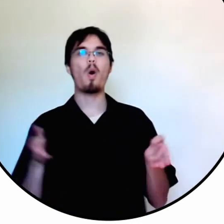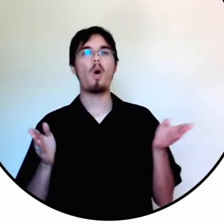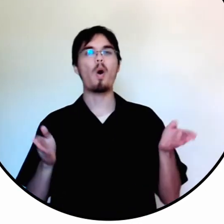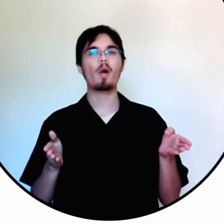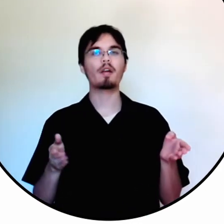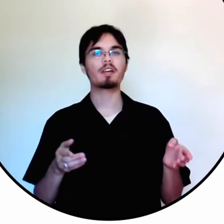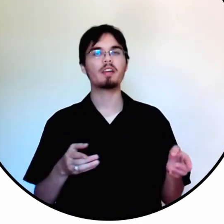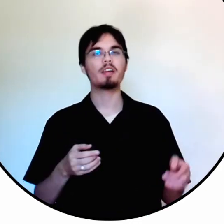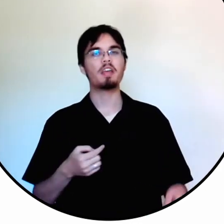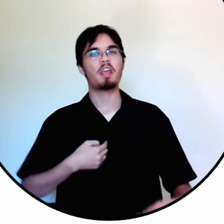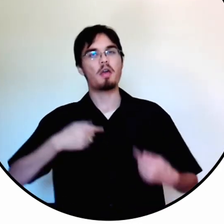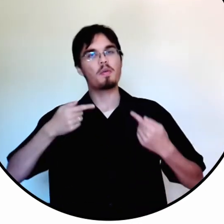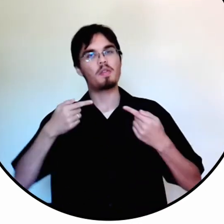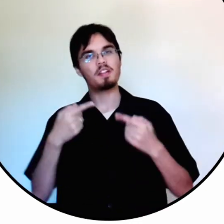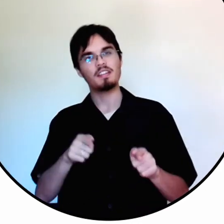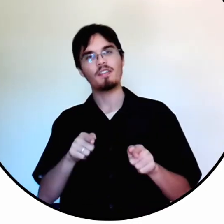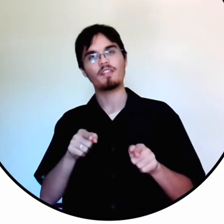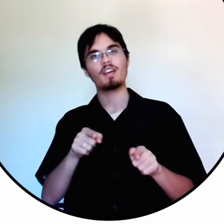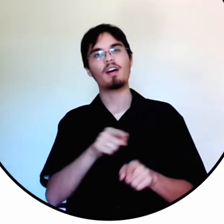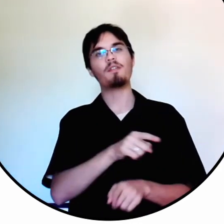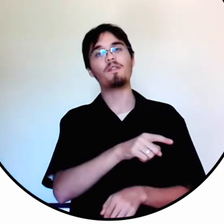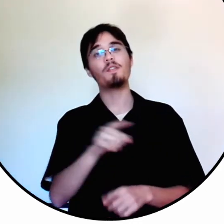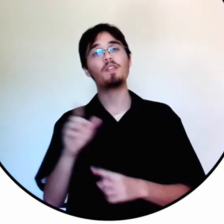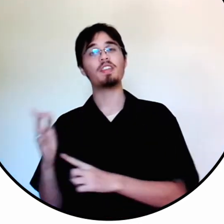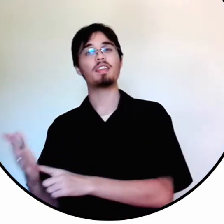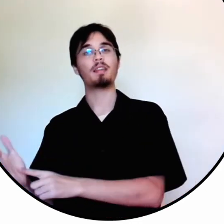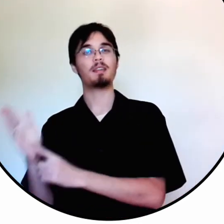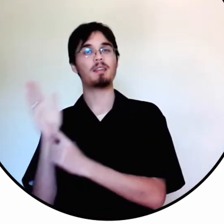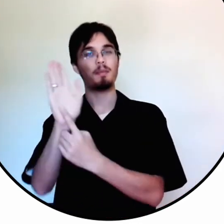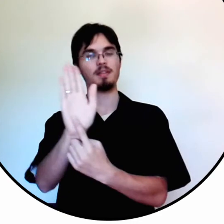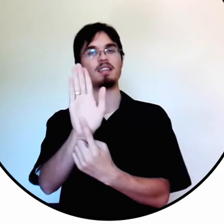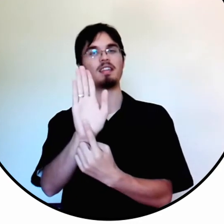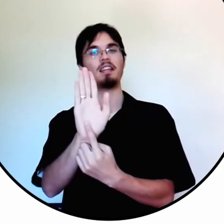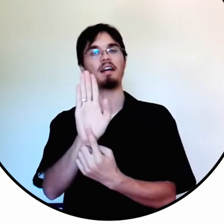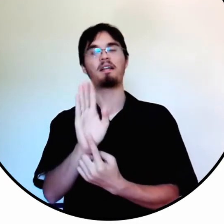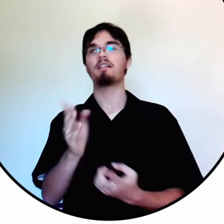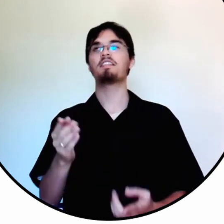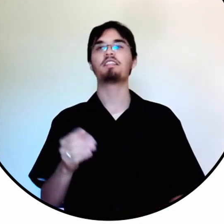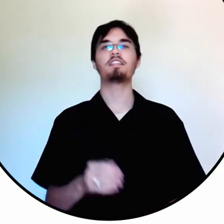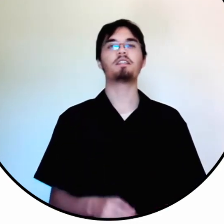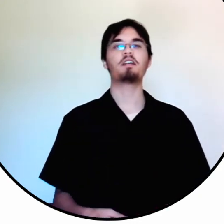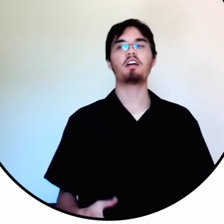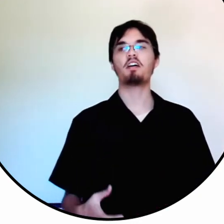Por exemplo, hoje eu desafio vocês a se apresentarem.